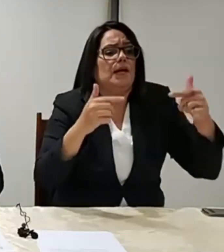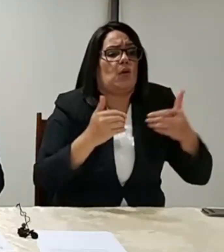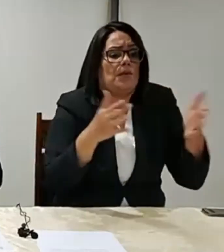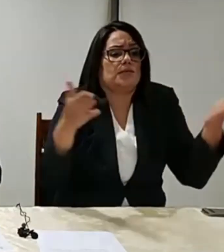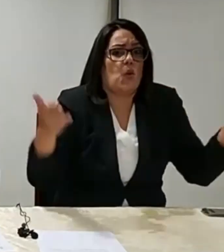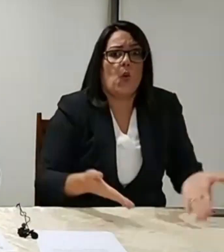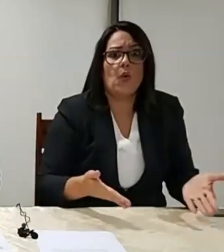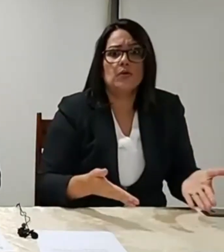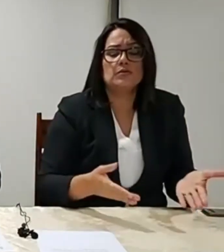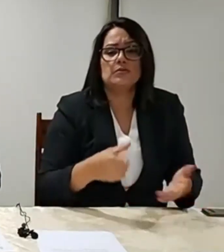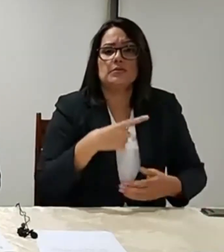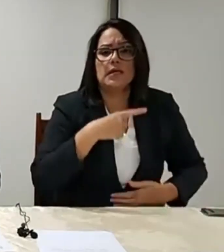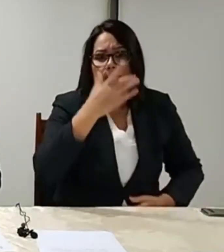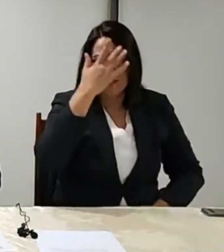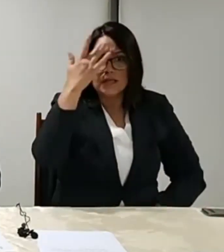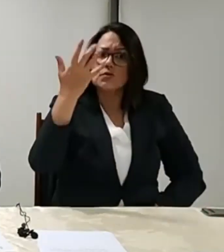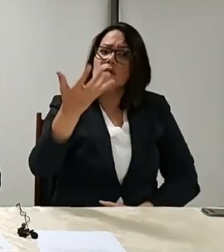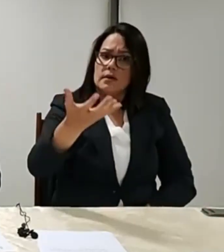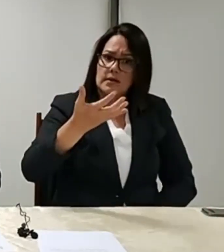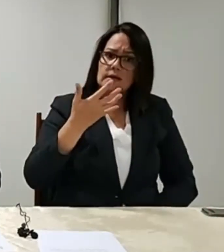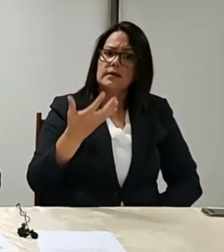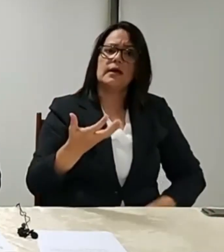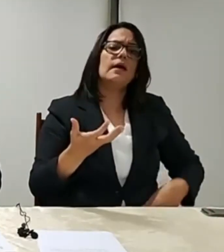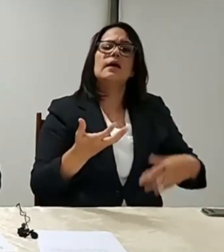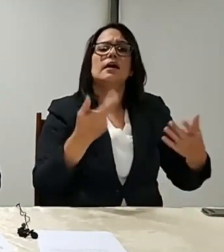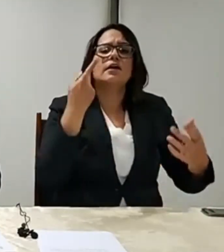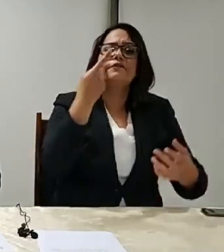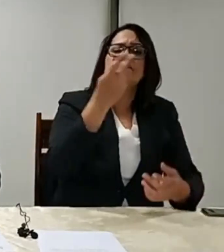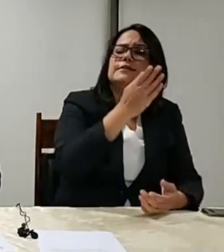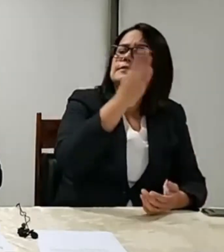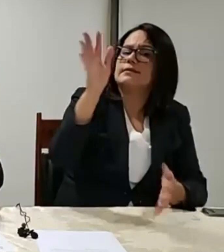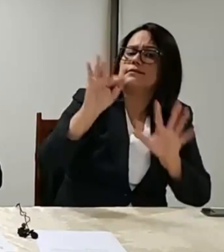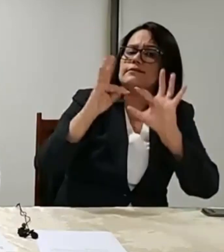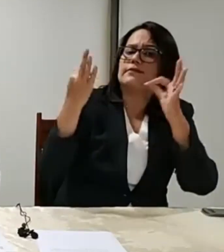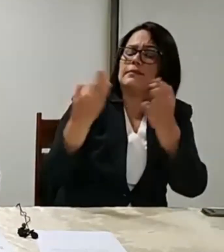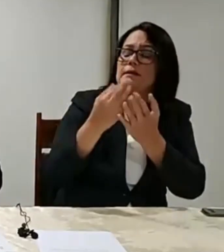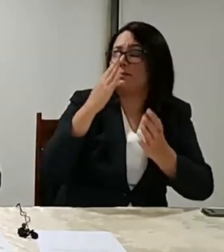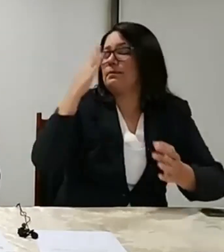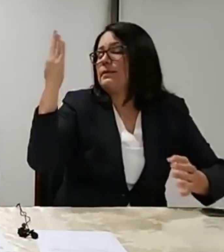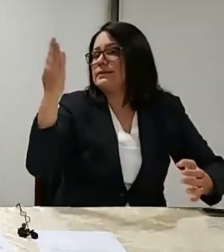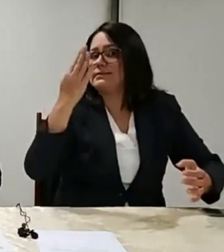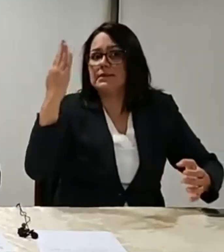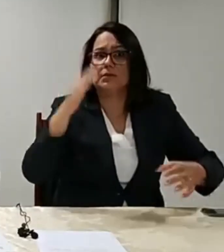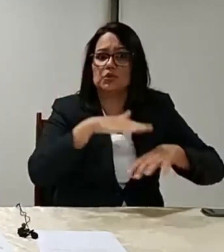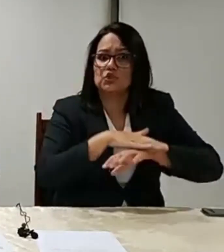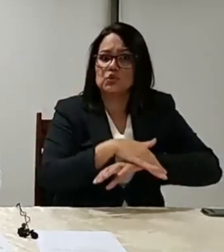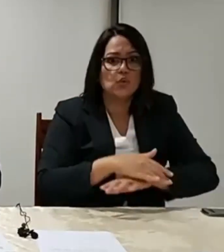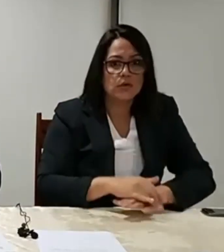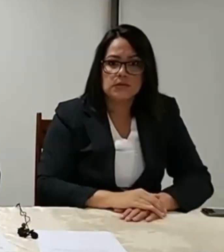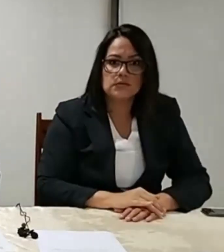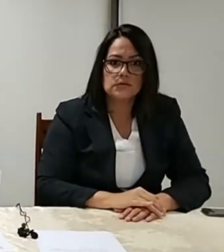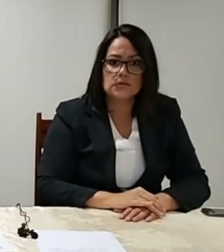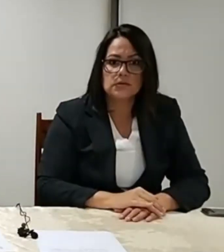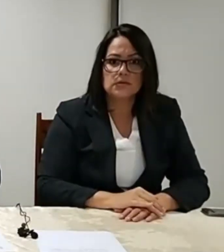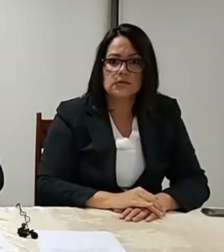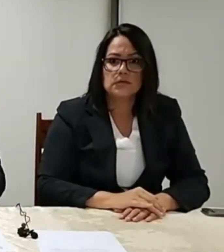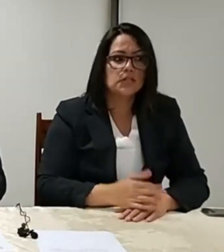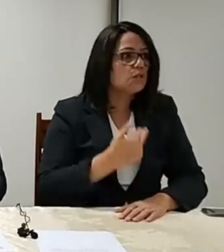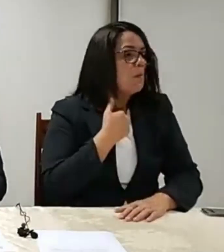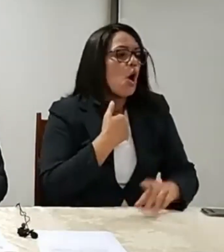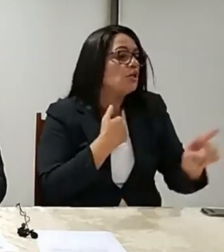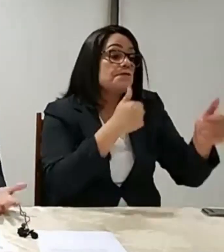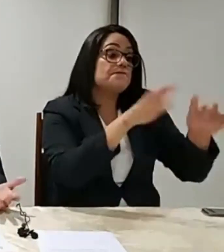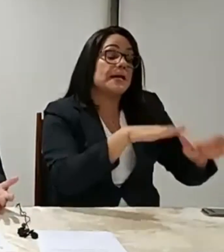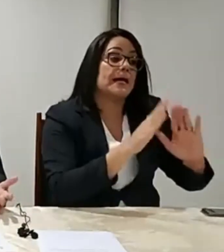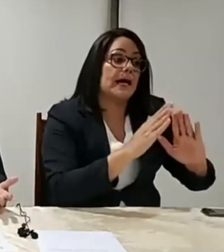Tem gente que quer ir visitar um parente que está passando mal de noite e é impedido,